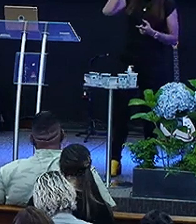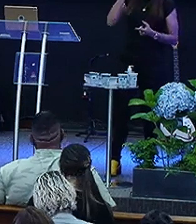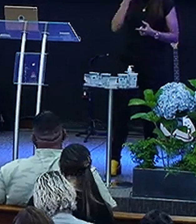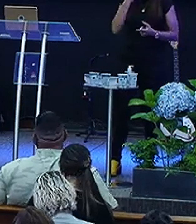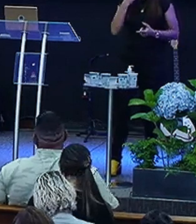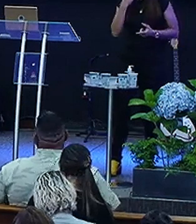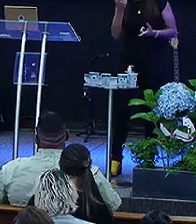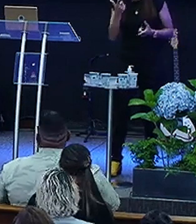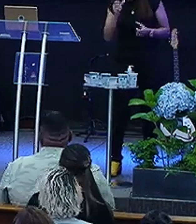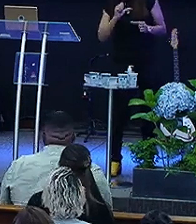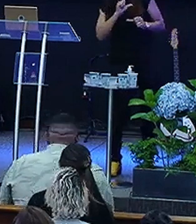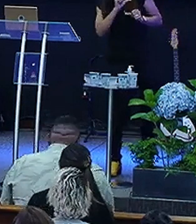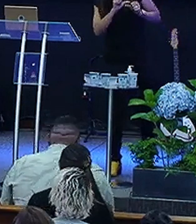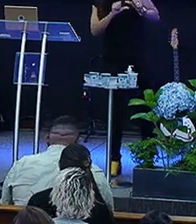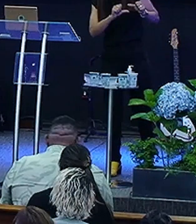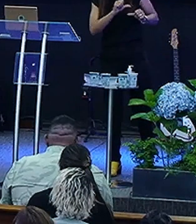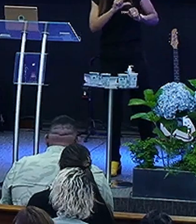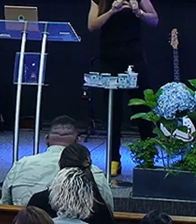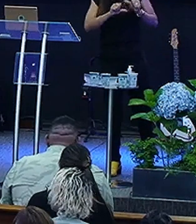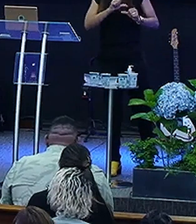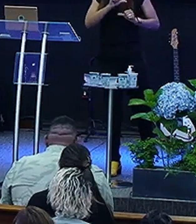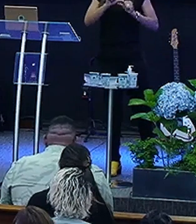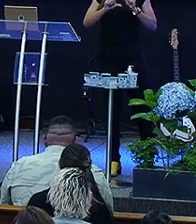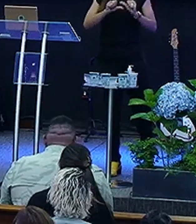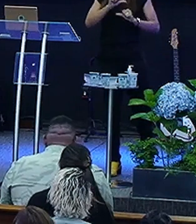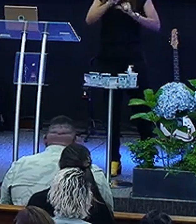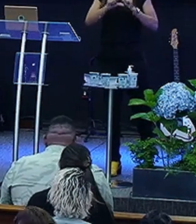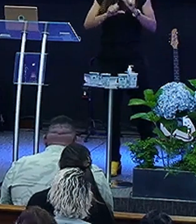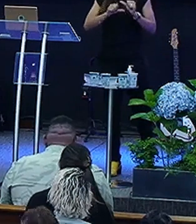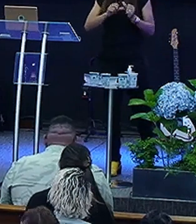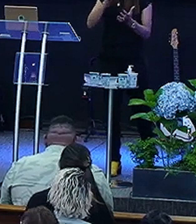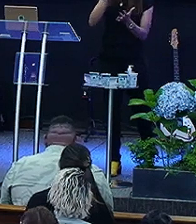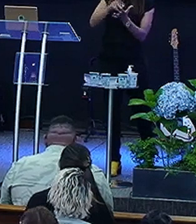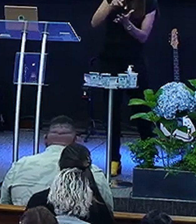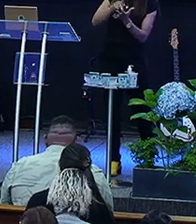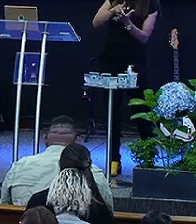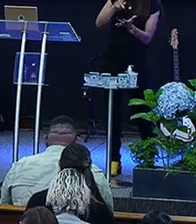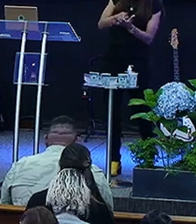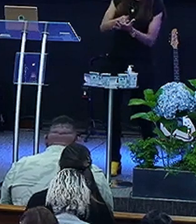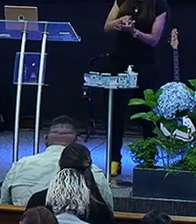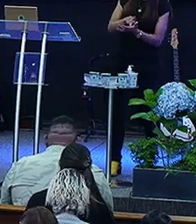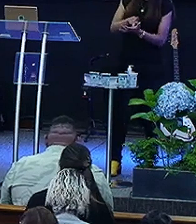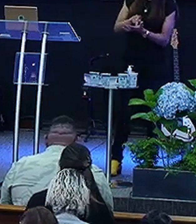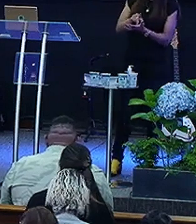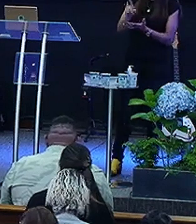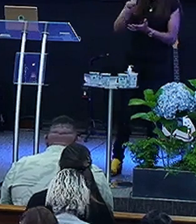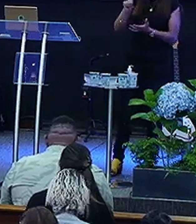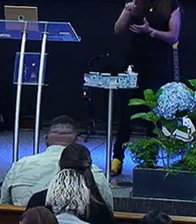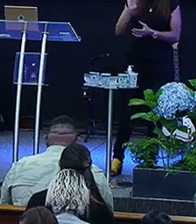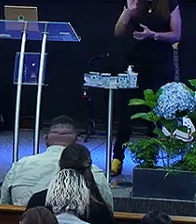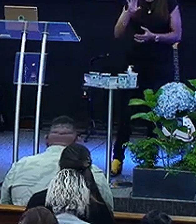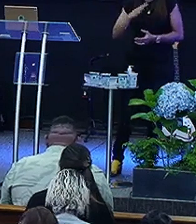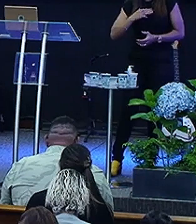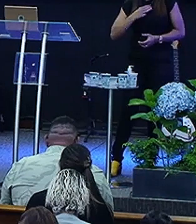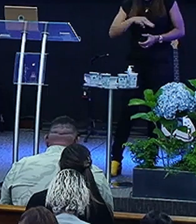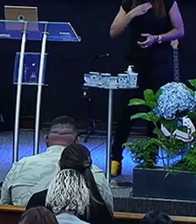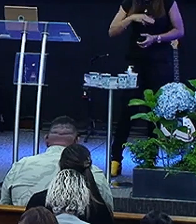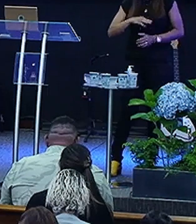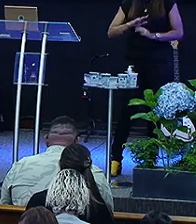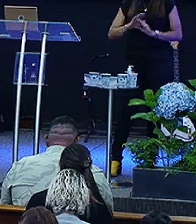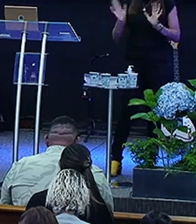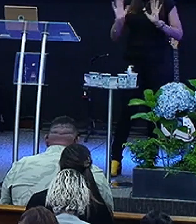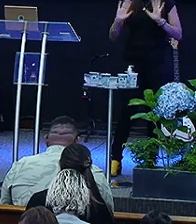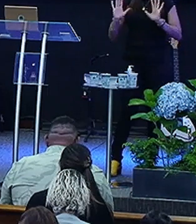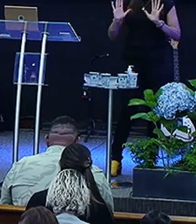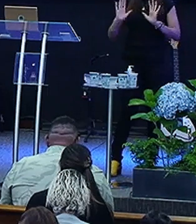essa pessoa É transformada Na verdade Não foi só o ministério Não foi